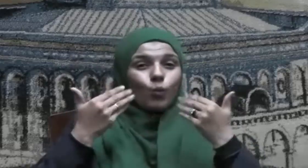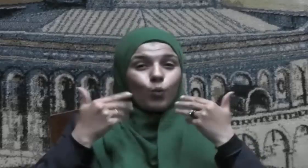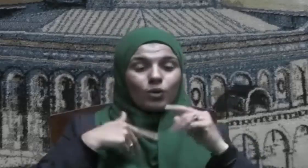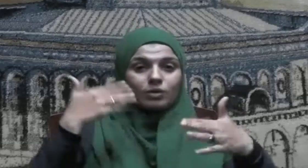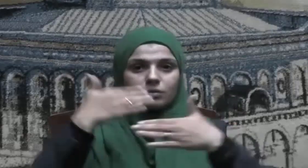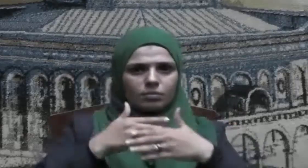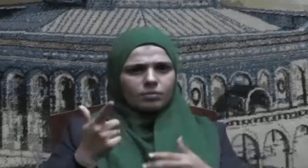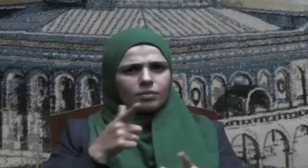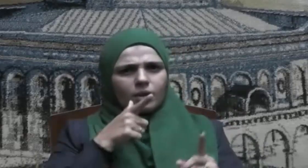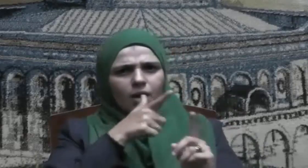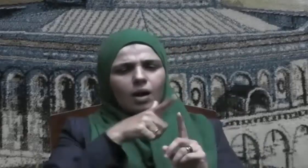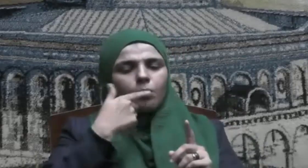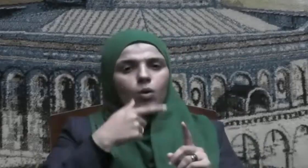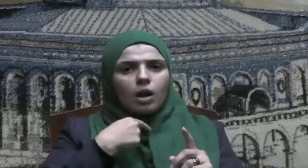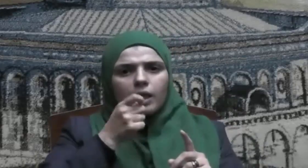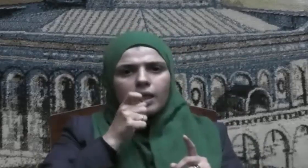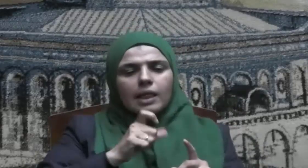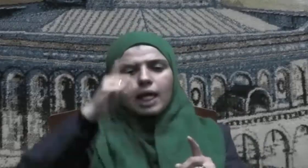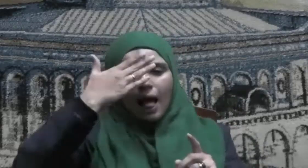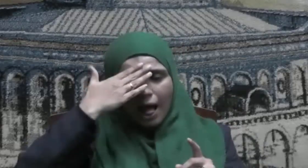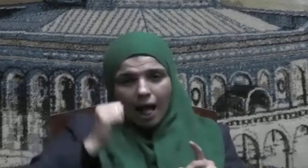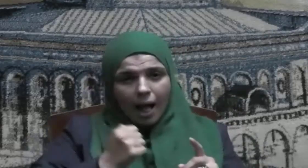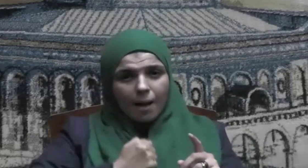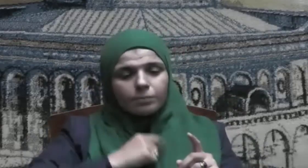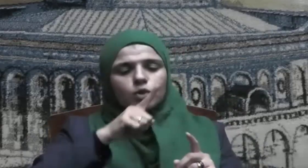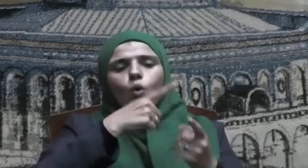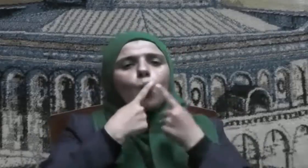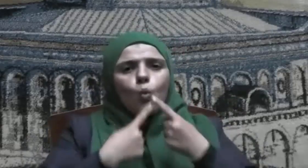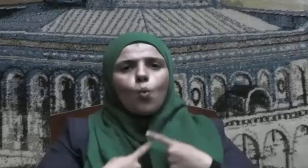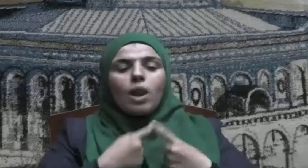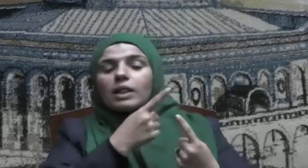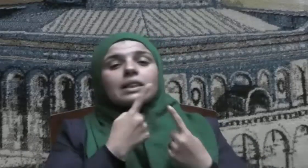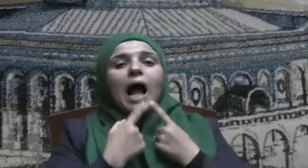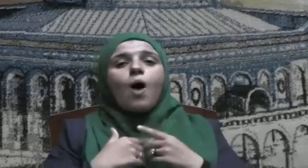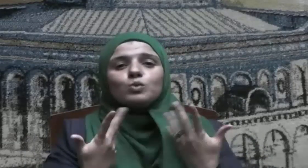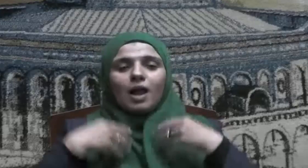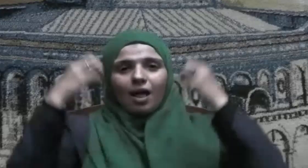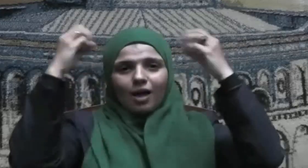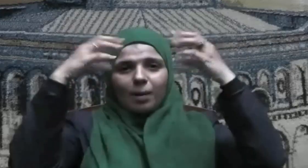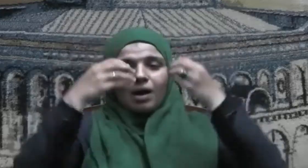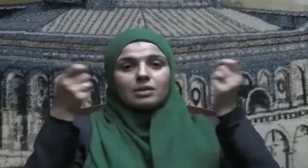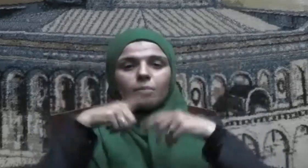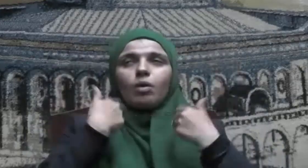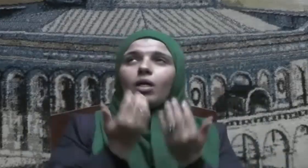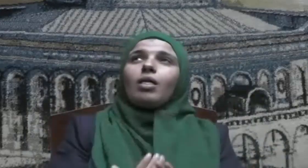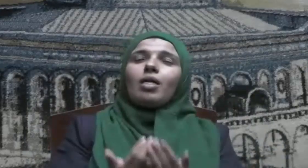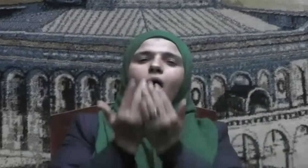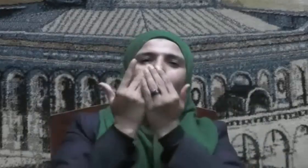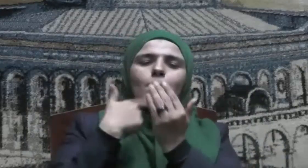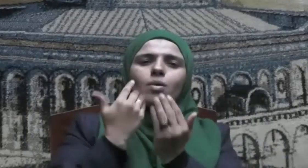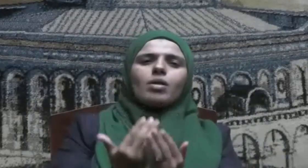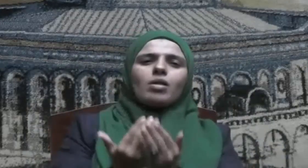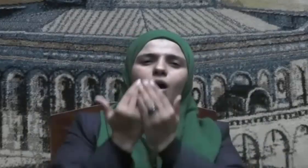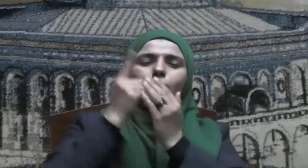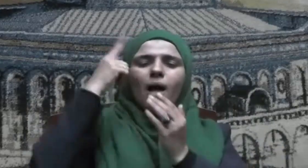يا عبدي تمن علي معتك قال يا رب أن تحييني